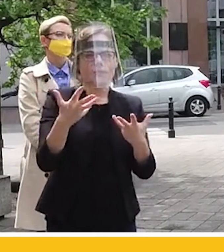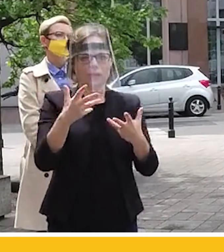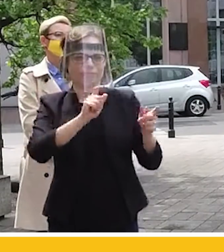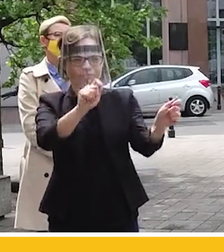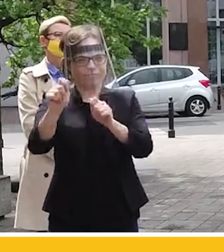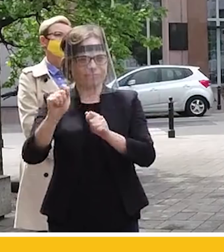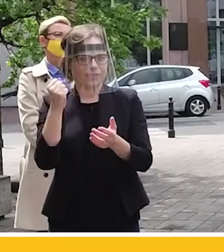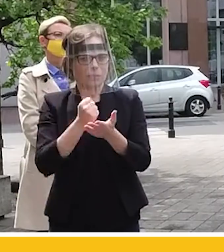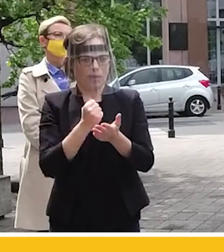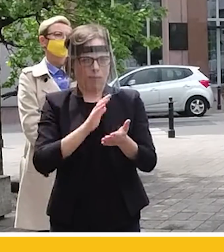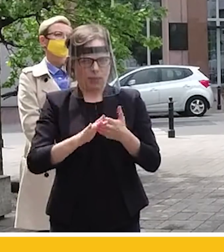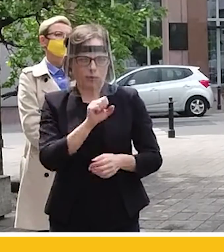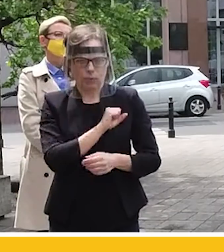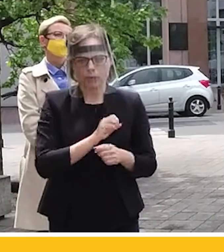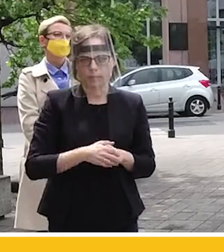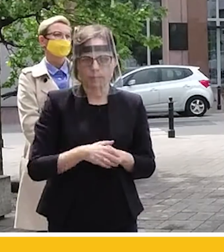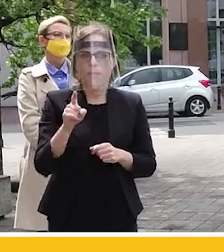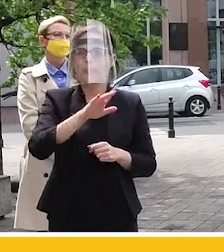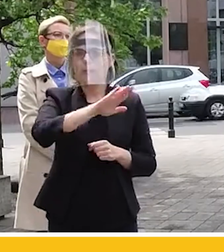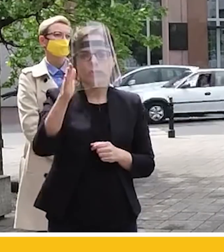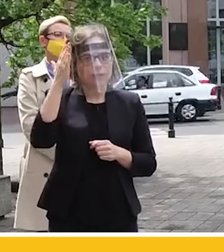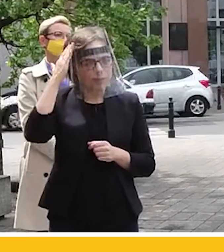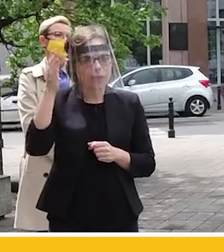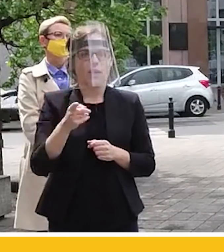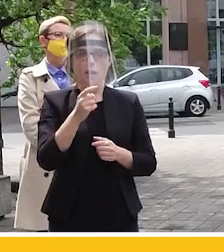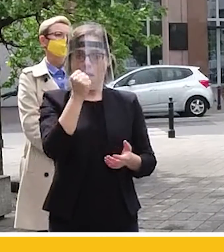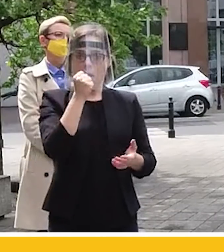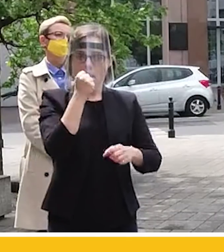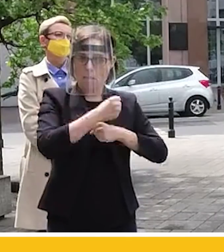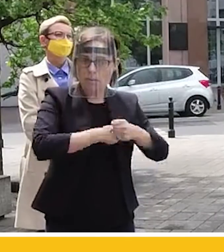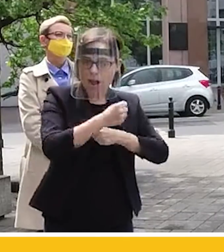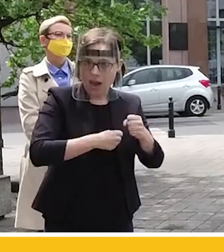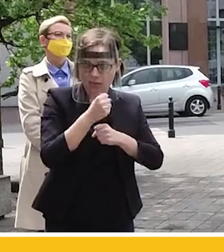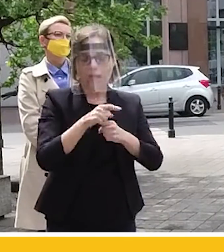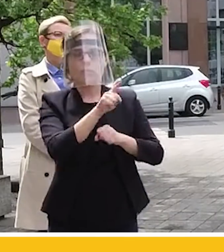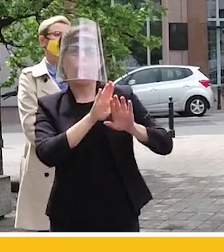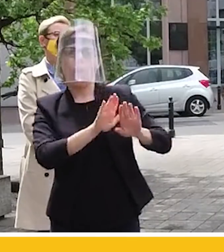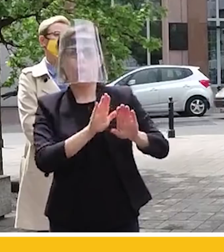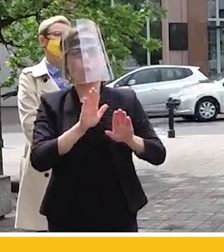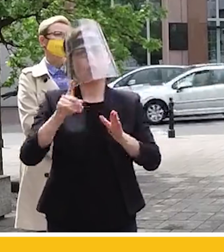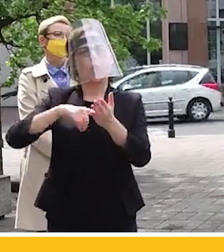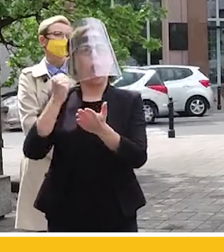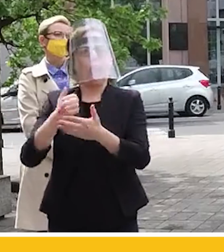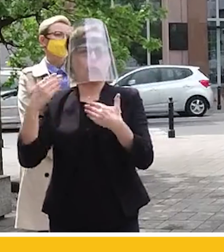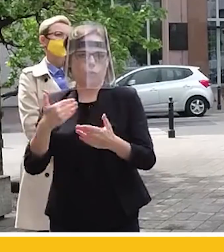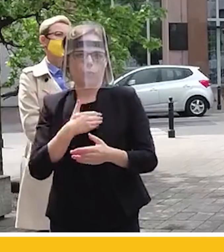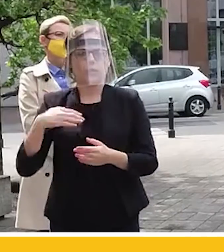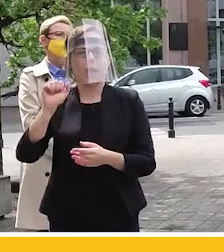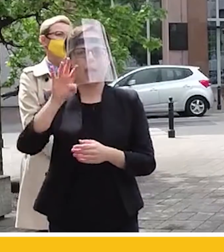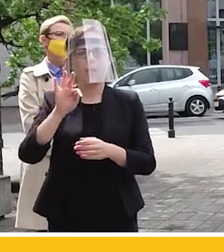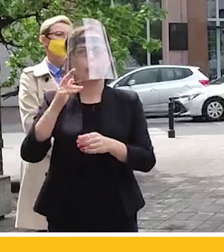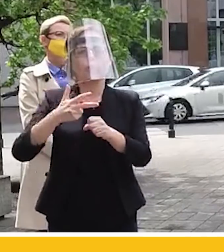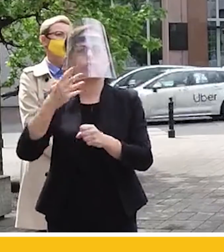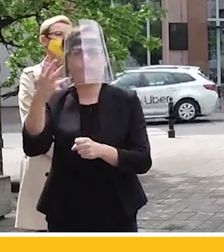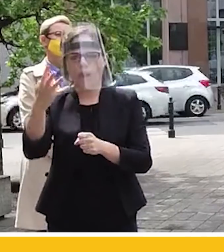Państwo wszyscy, że praca jest po pierwsze pod ochroną Konstytucji Rzeczpospolitej Polskiej. Artykuł 24 wyraźnie o tym mówi. Praca